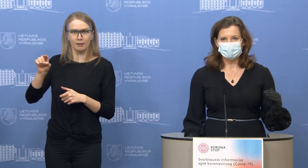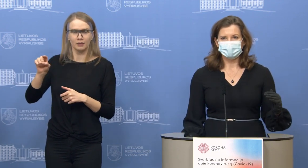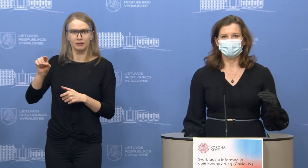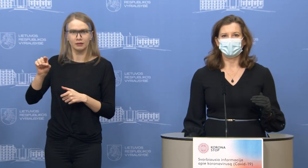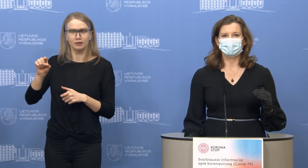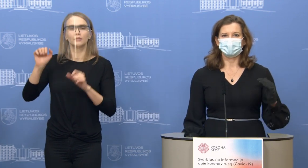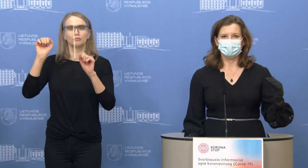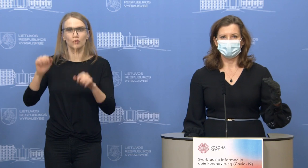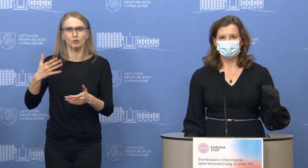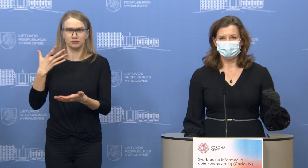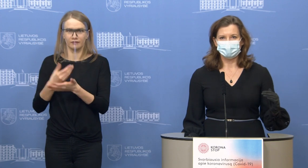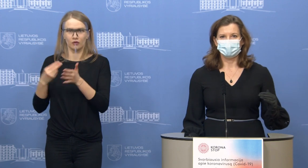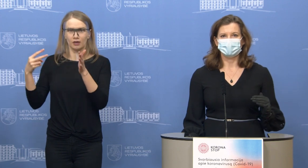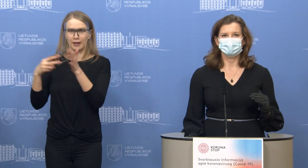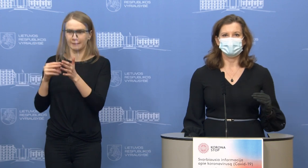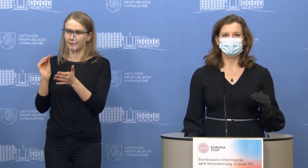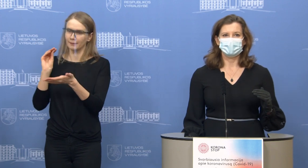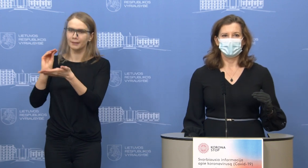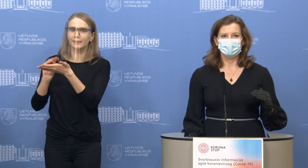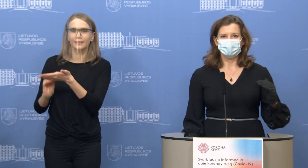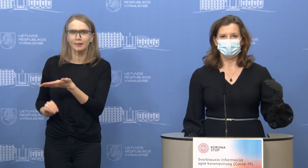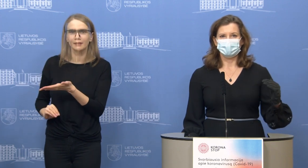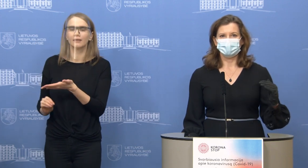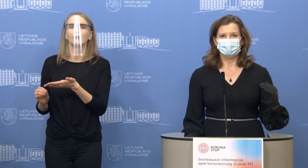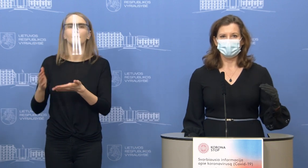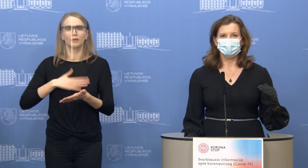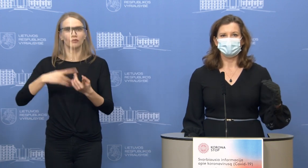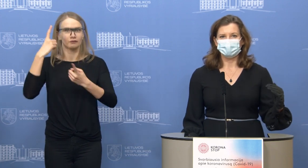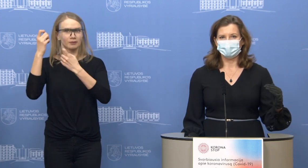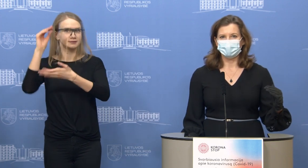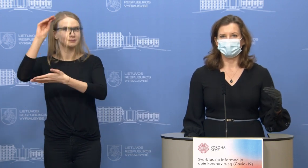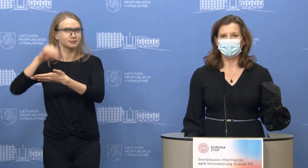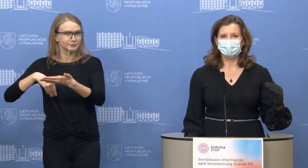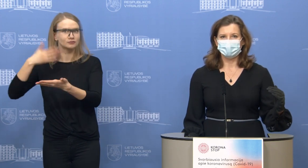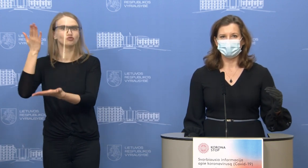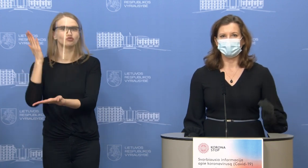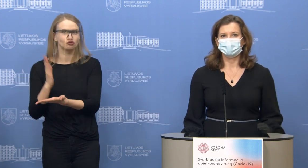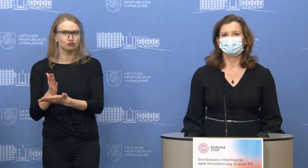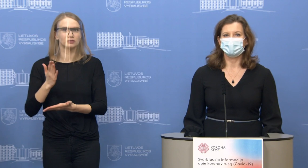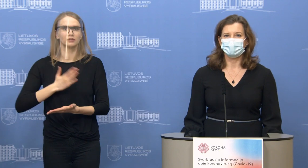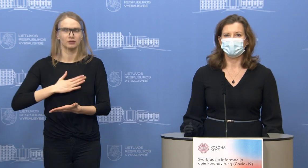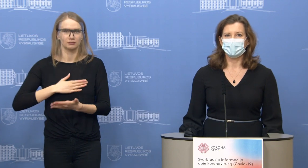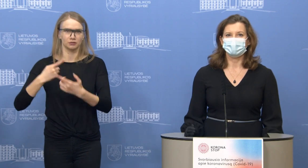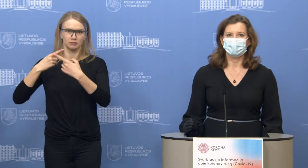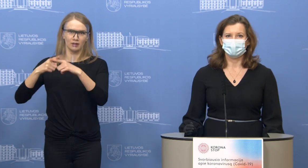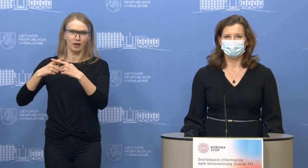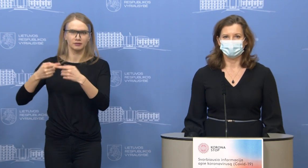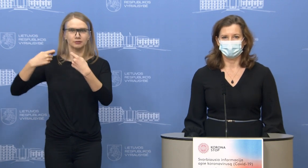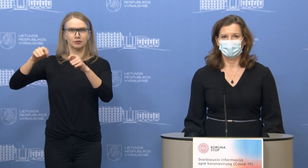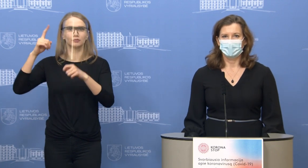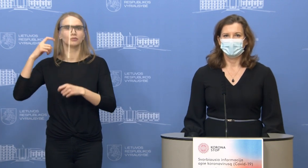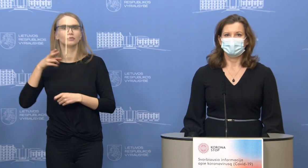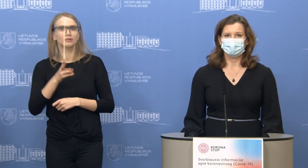nustatyti savo kainą. Ten yra mano rekvizitai ir jau mano prekė yra tampa matoma